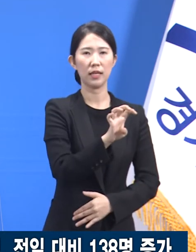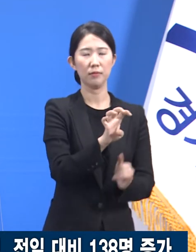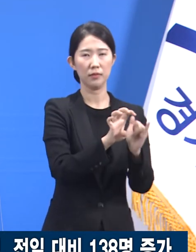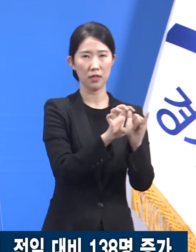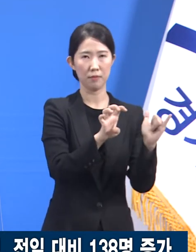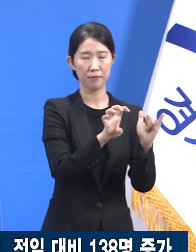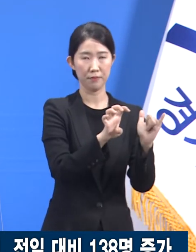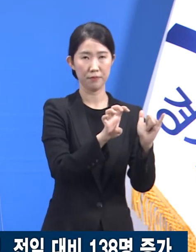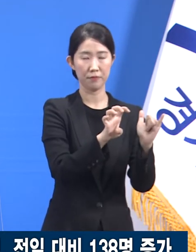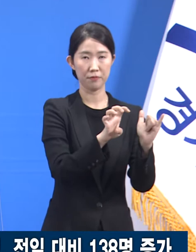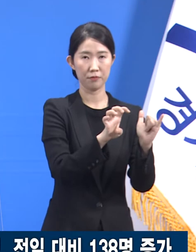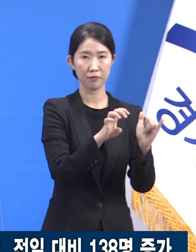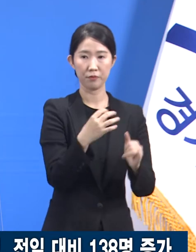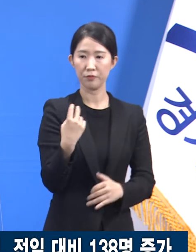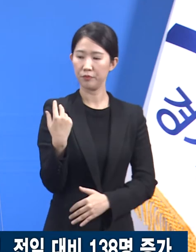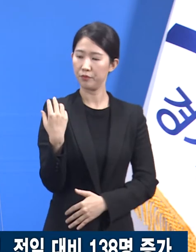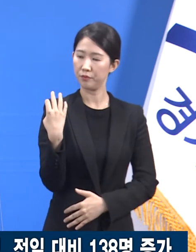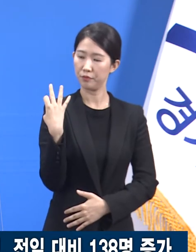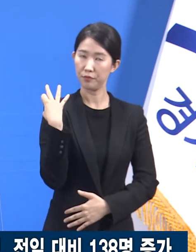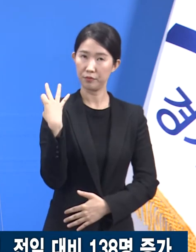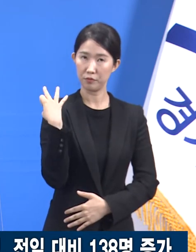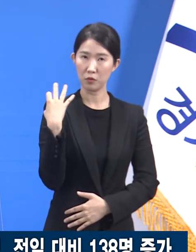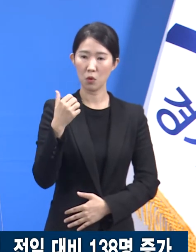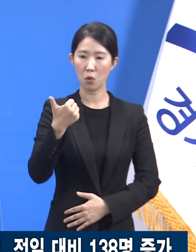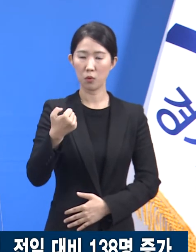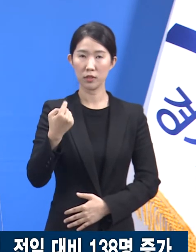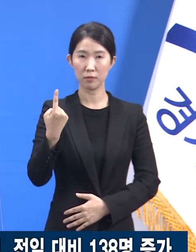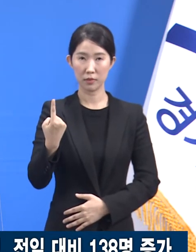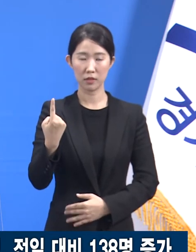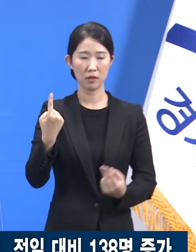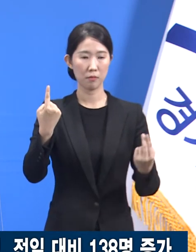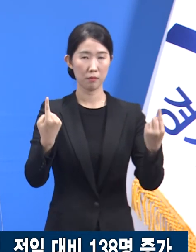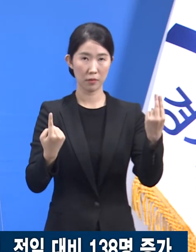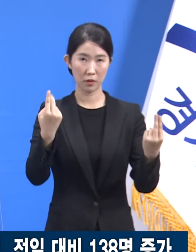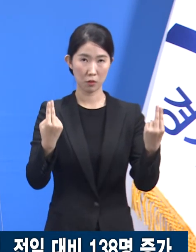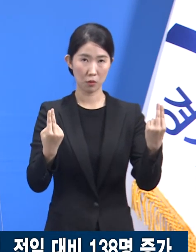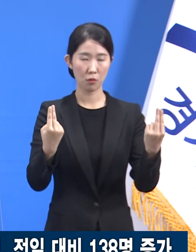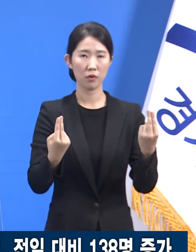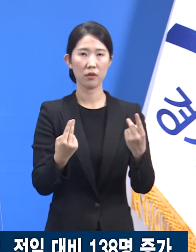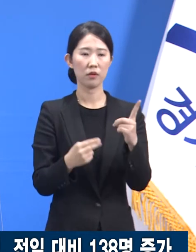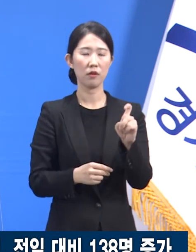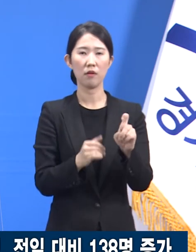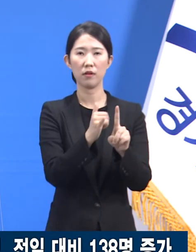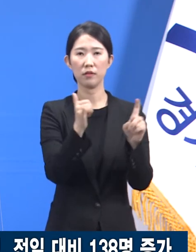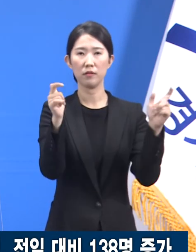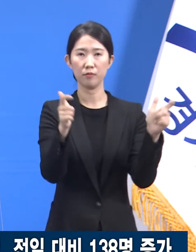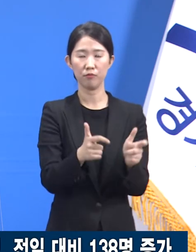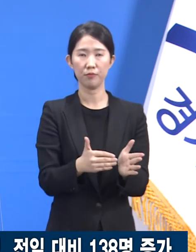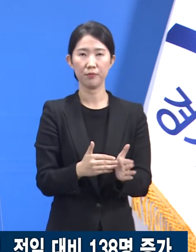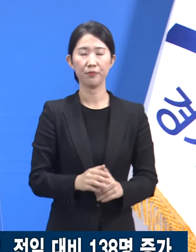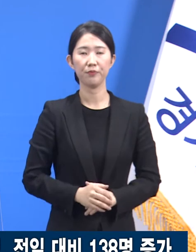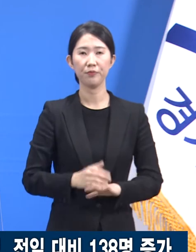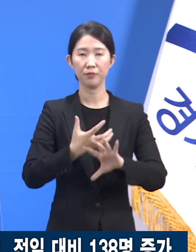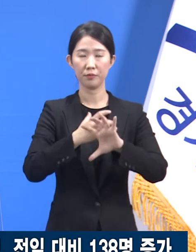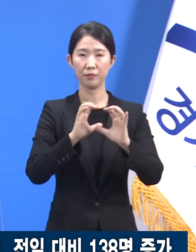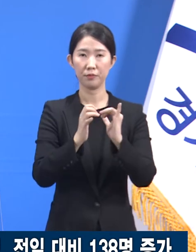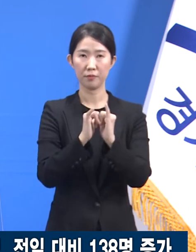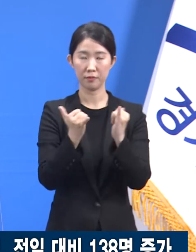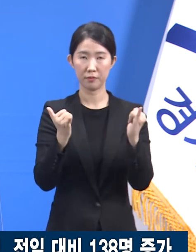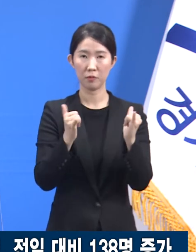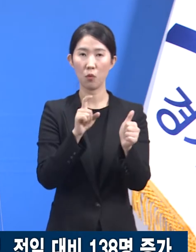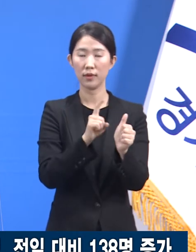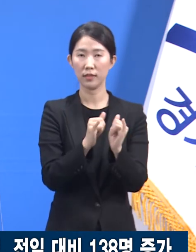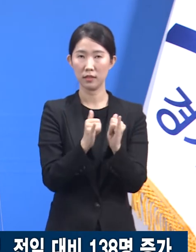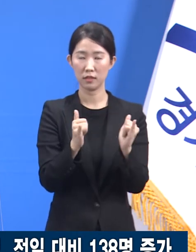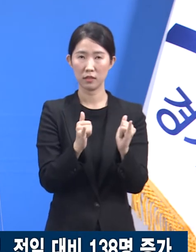그 전주 51명 대비 11명 감소하였습니다. 외국인 확진자는 일평균 10명으로